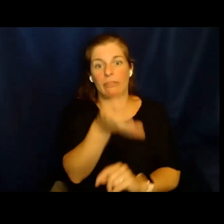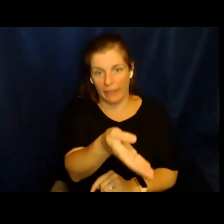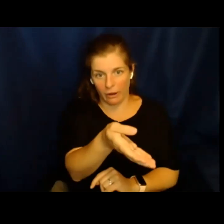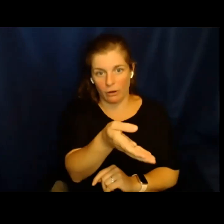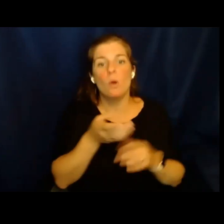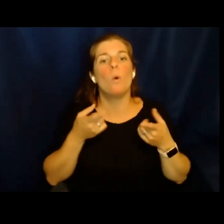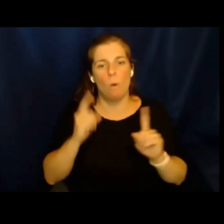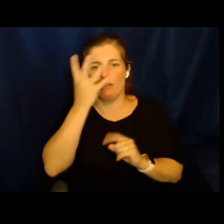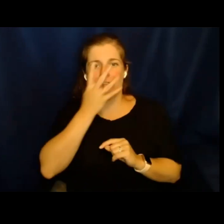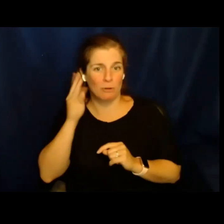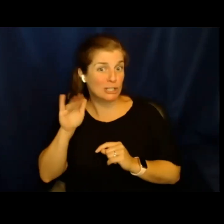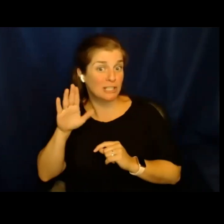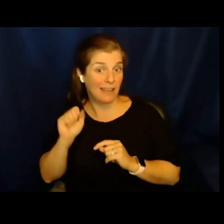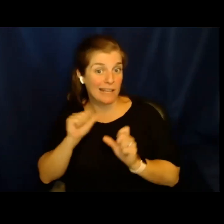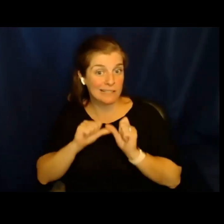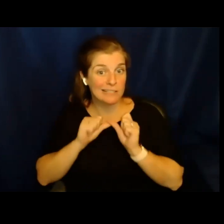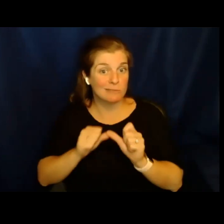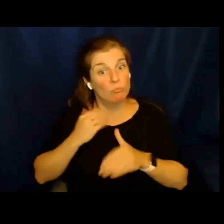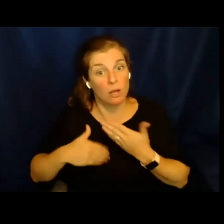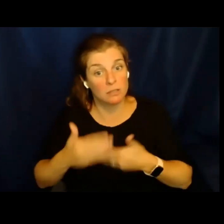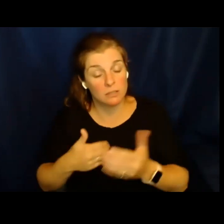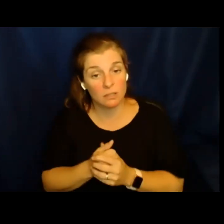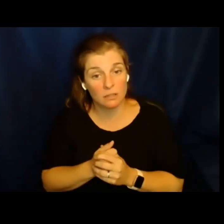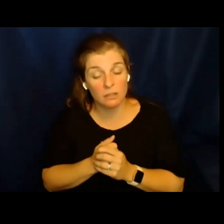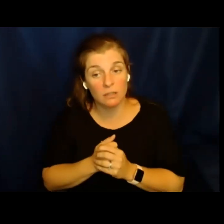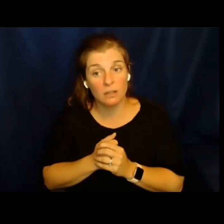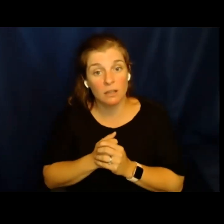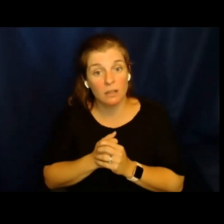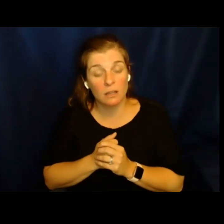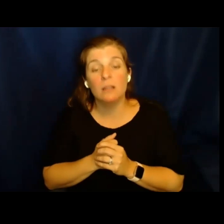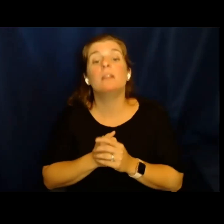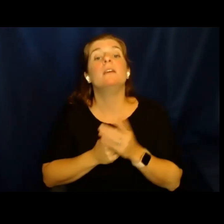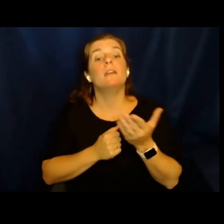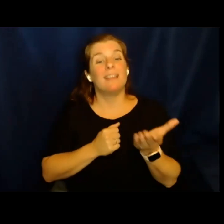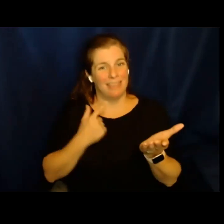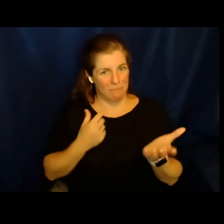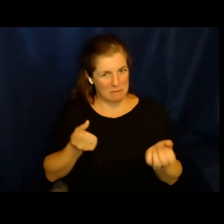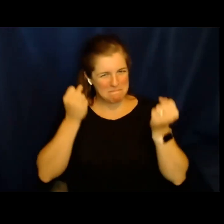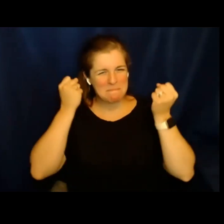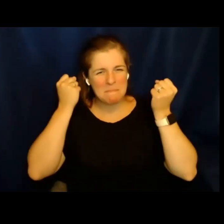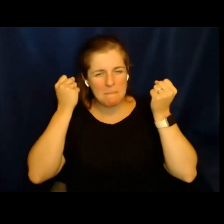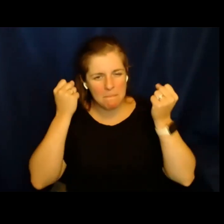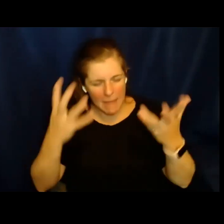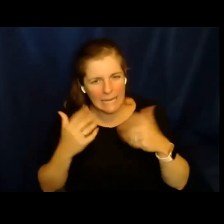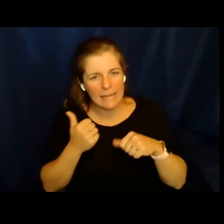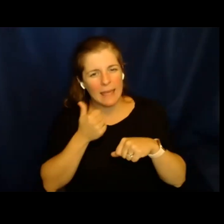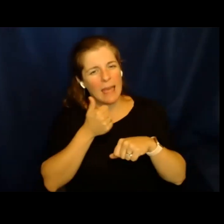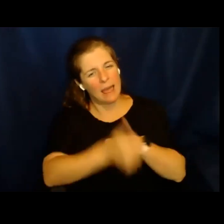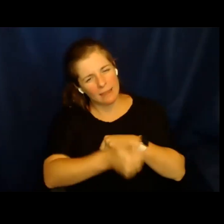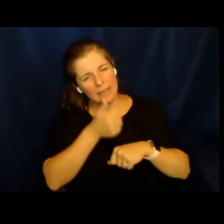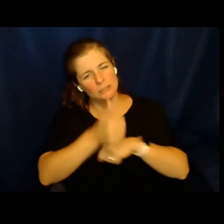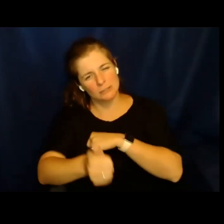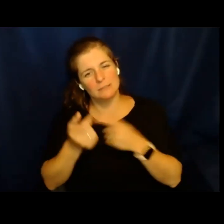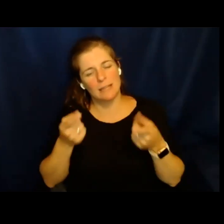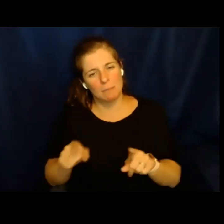detenidos mientras que se procesa su caso inmigratorio. Y en muchas de estas instancias ha habido múltiples denuncias y de hecho hay